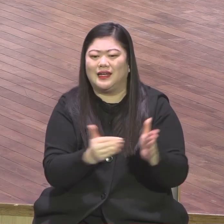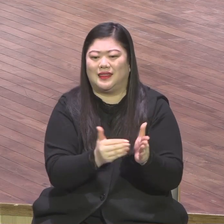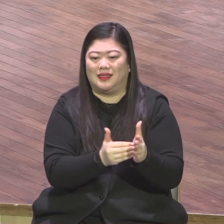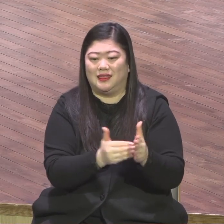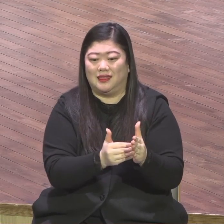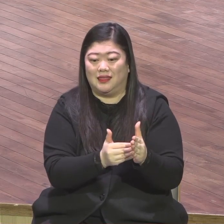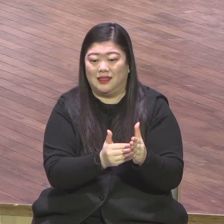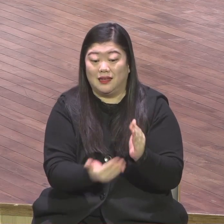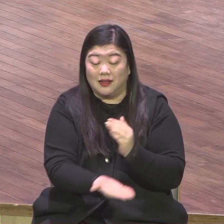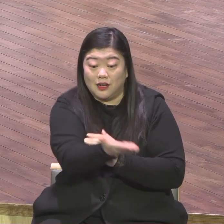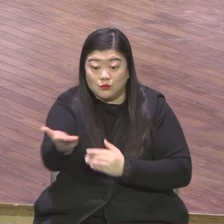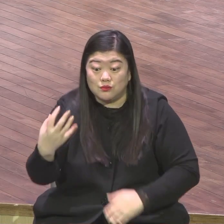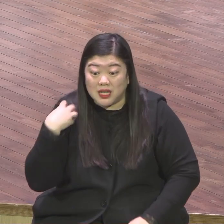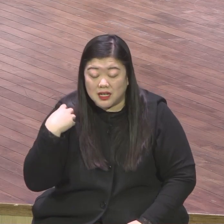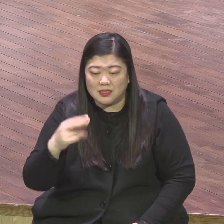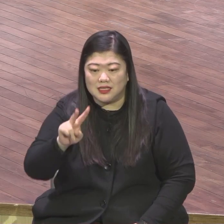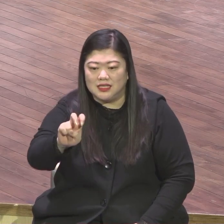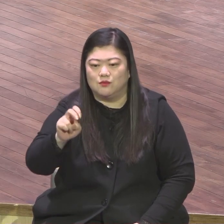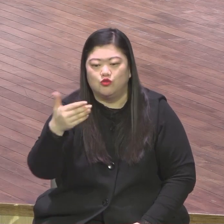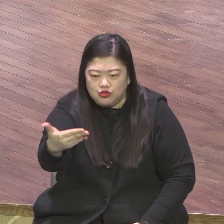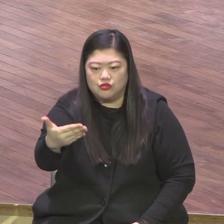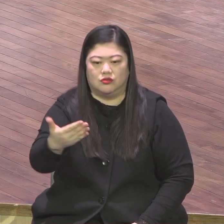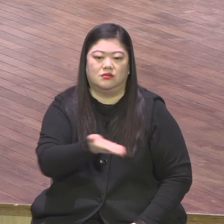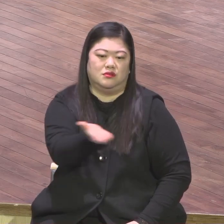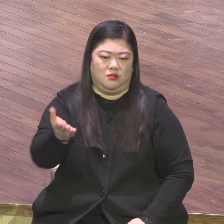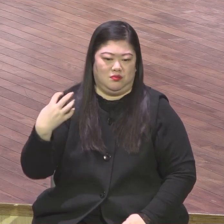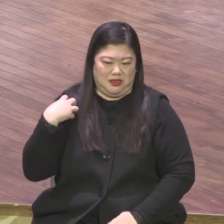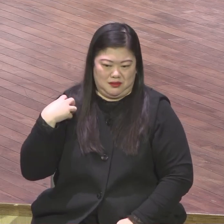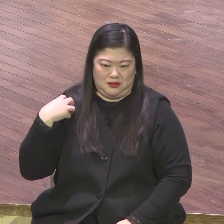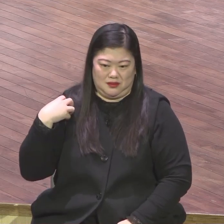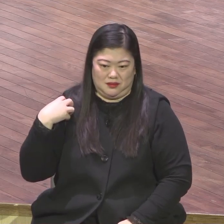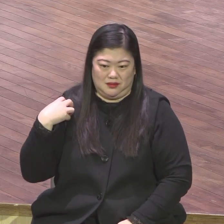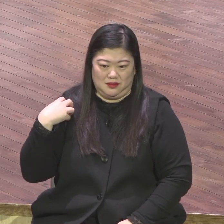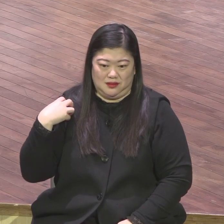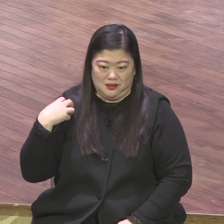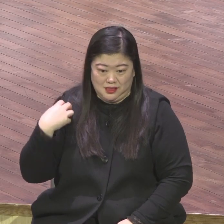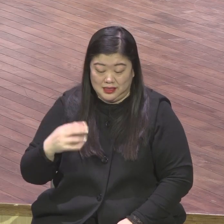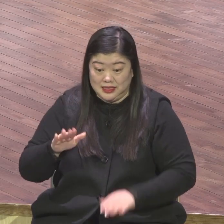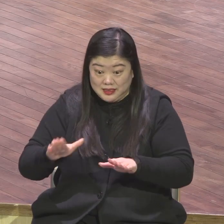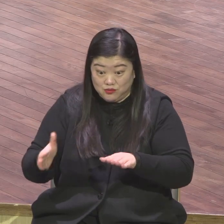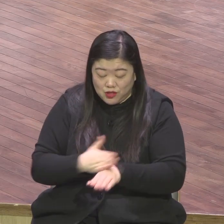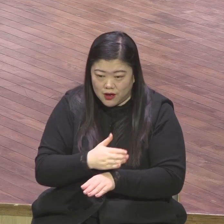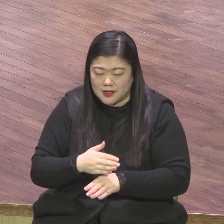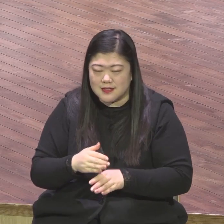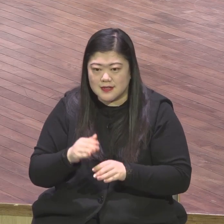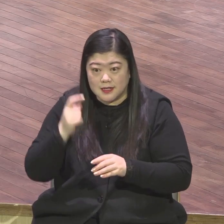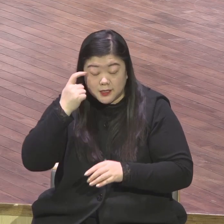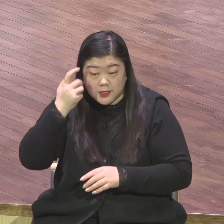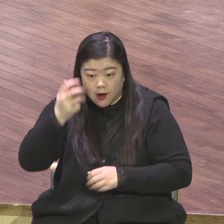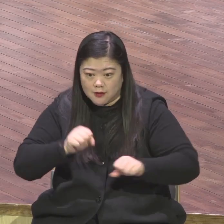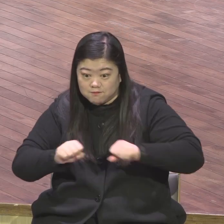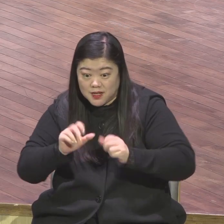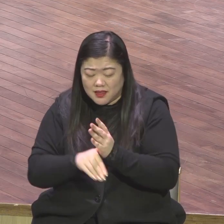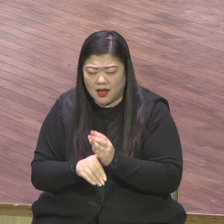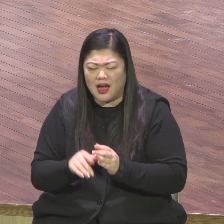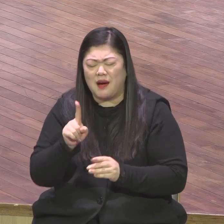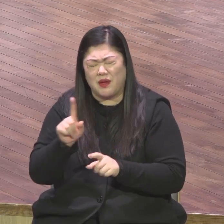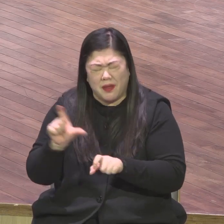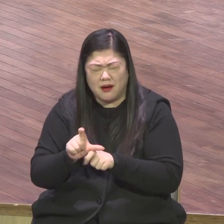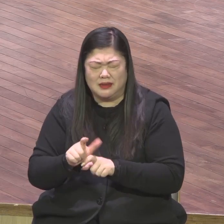2023년 영계 전승도는 한 번 더의 영적 자세를 가지고 한 번 도전해 보시기 바랍니다 어떻게